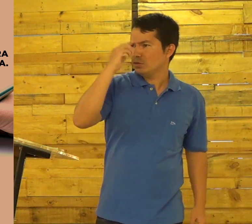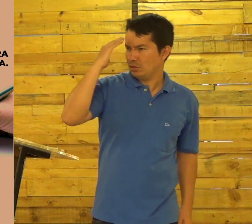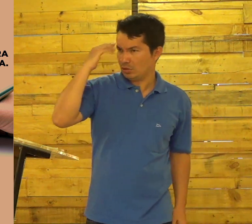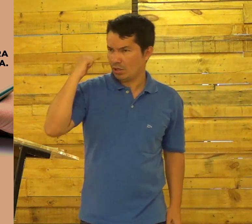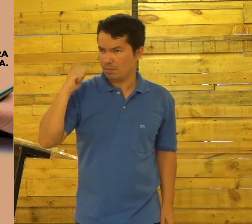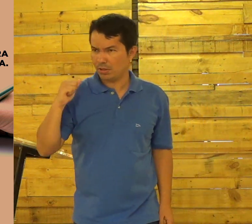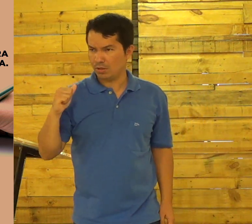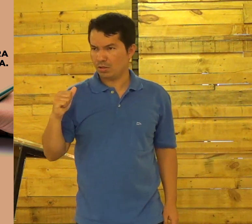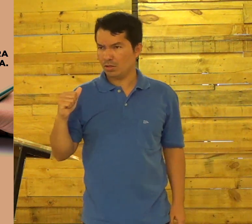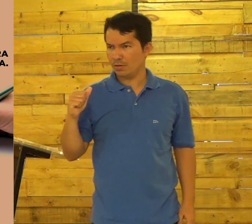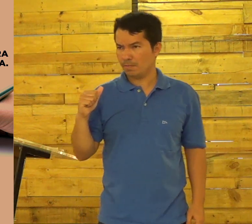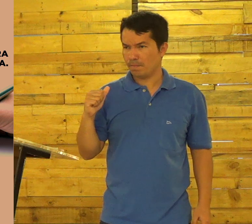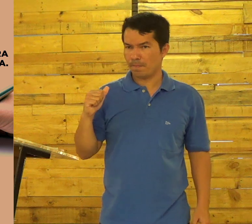Você sabe